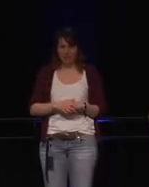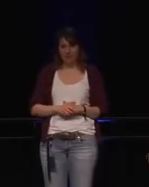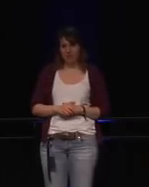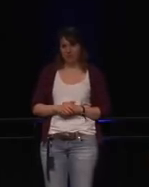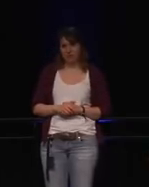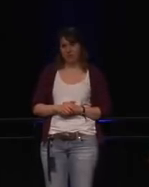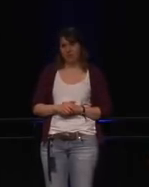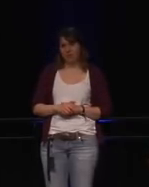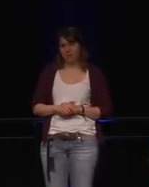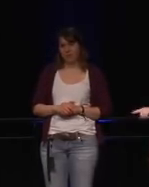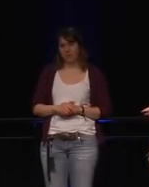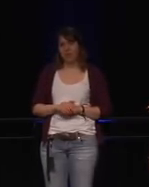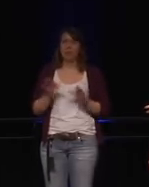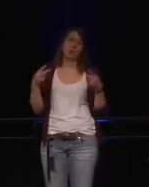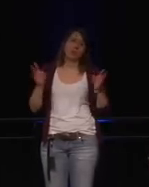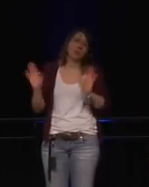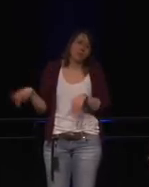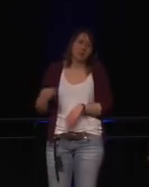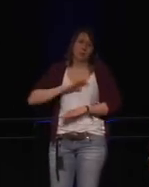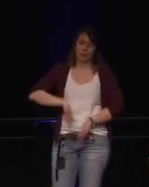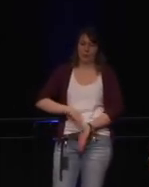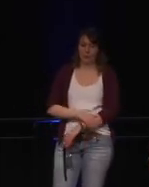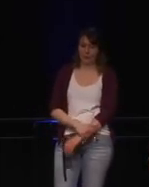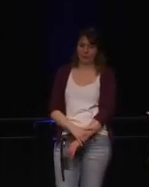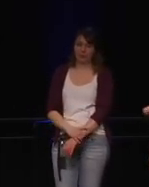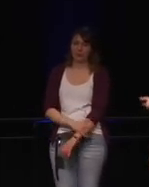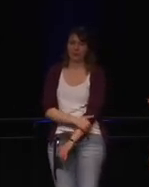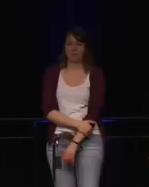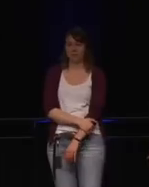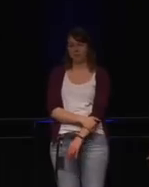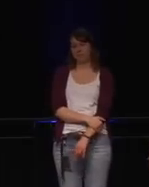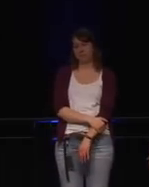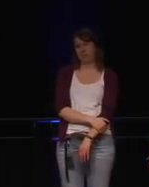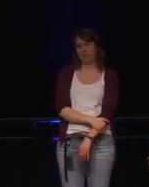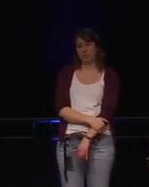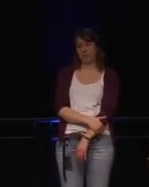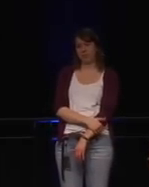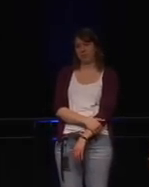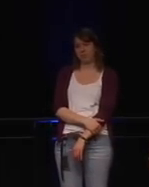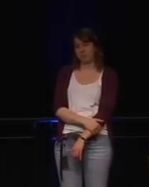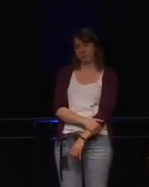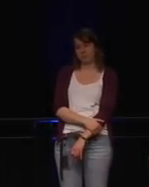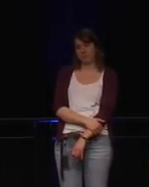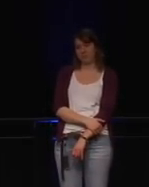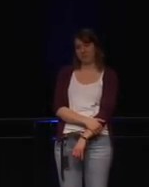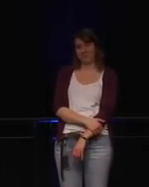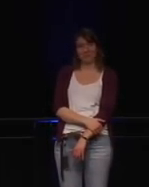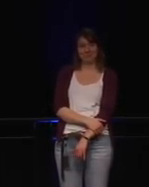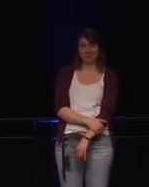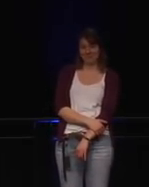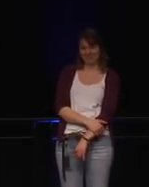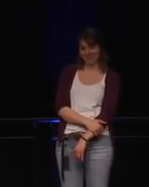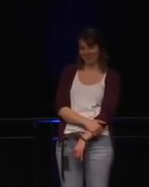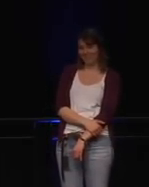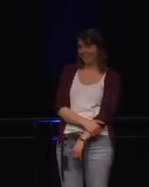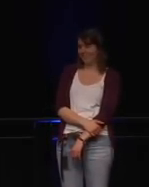leider hört man nichts. Aber es sind Unterziften. Das ist Kayla und IQ, Internet-Connected Toys.